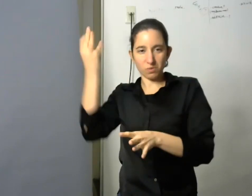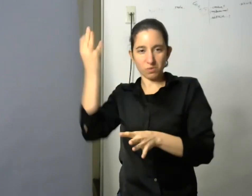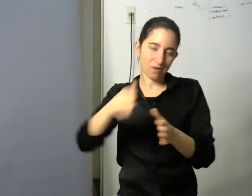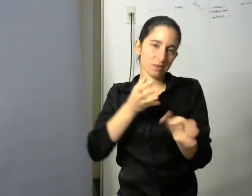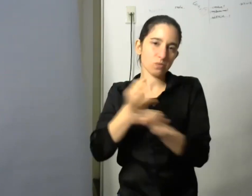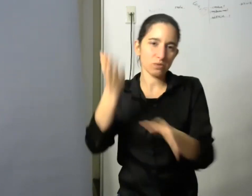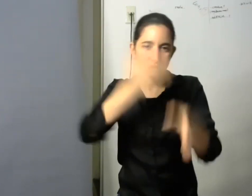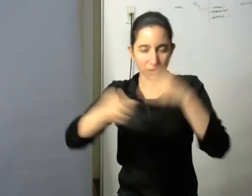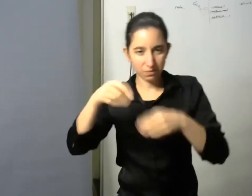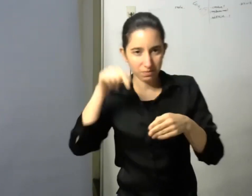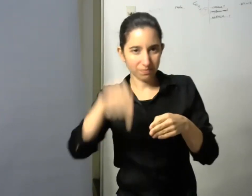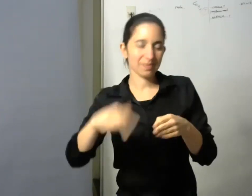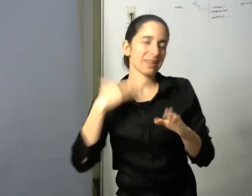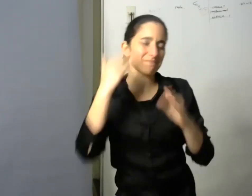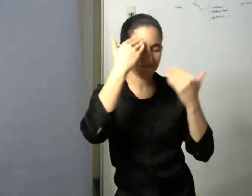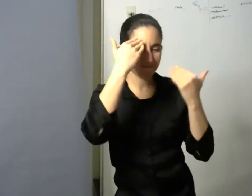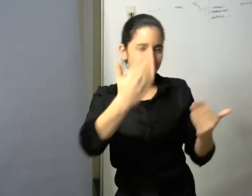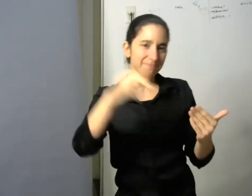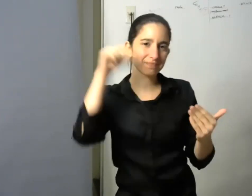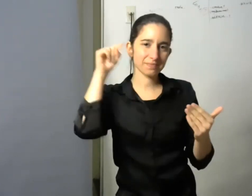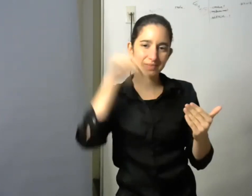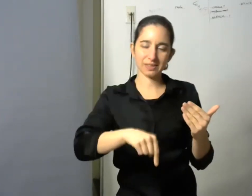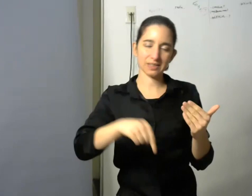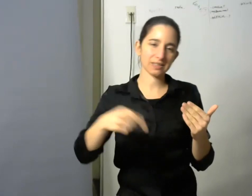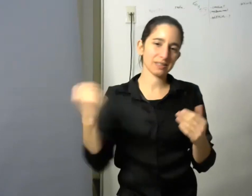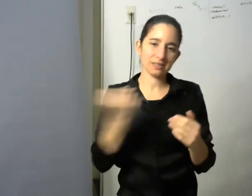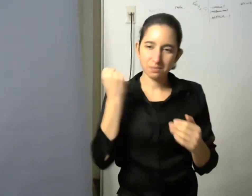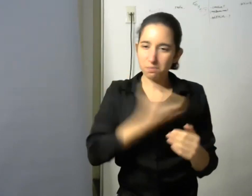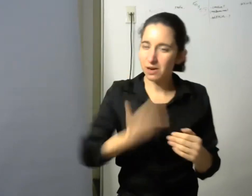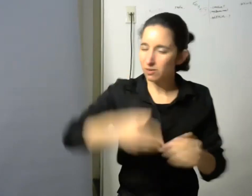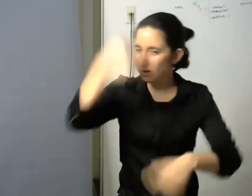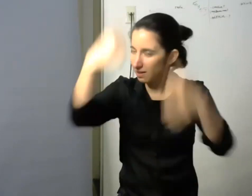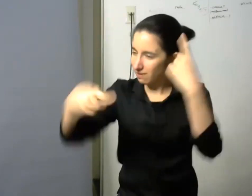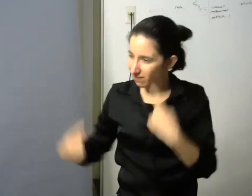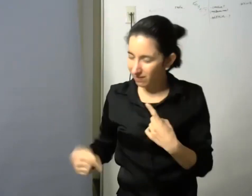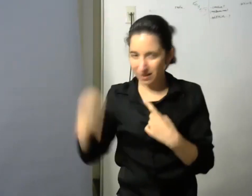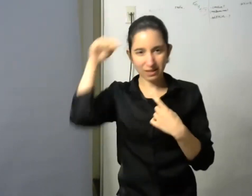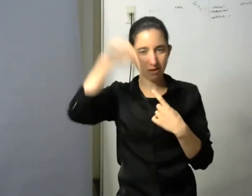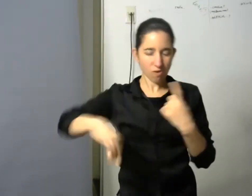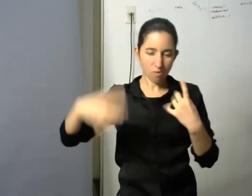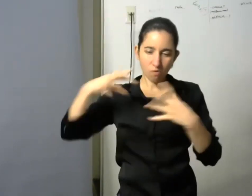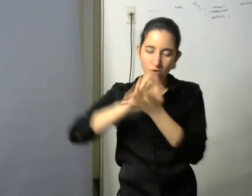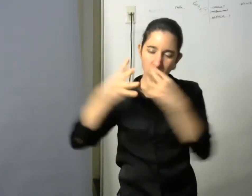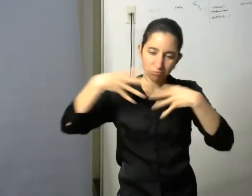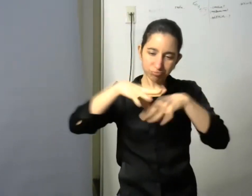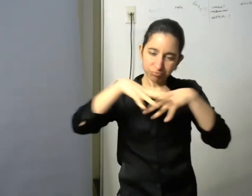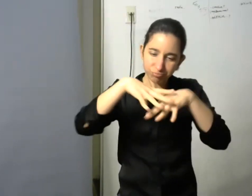reúne múltiples disciplinas personas y preocupaciones para tejer una trama común y tan tan bella felicitaciones a todos